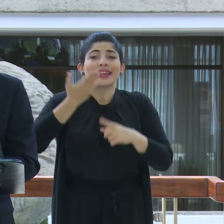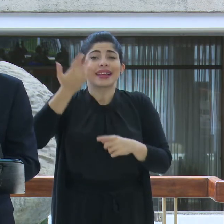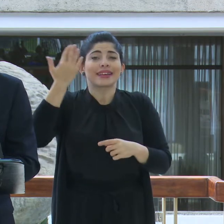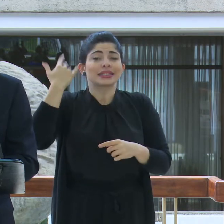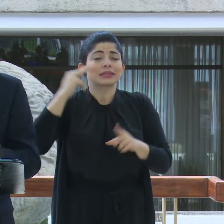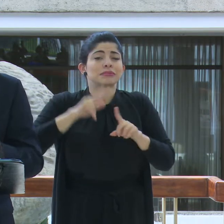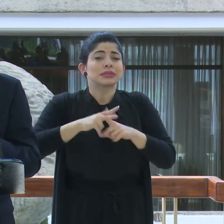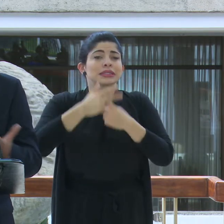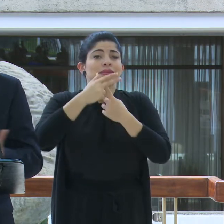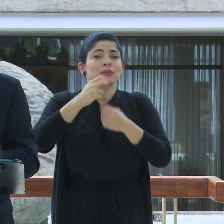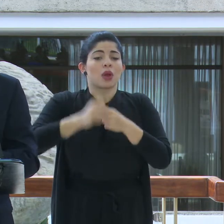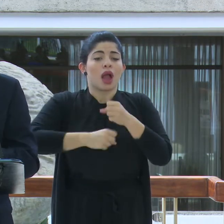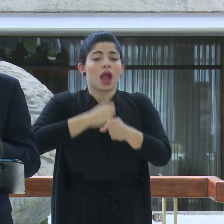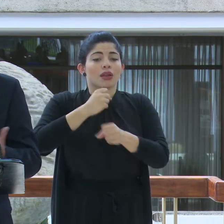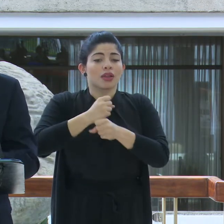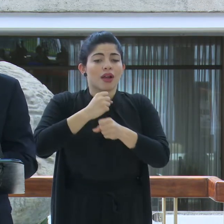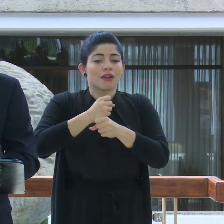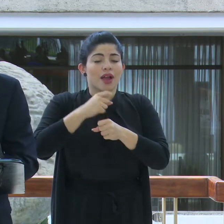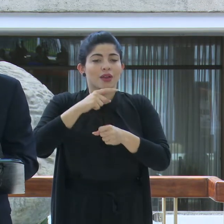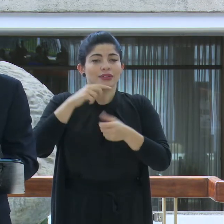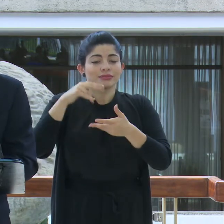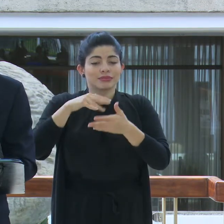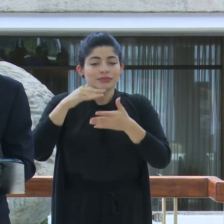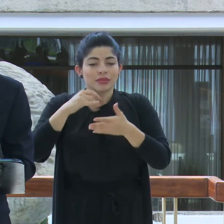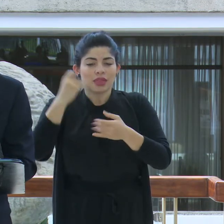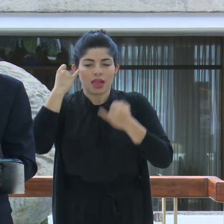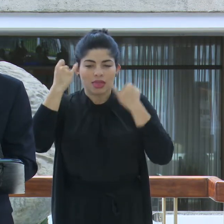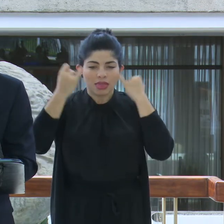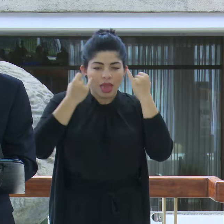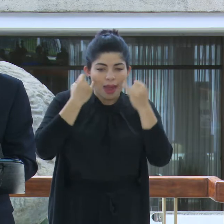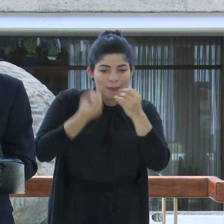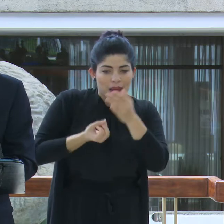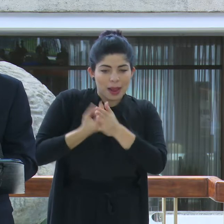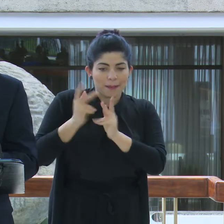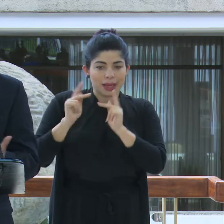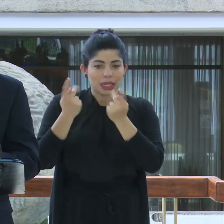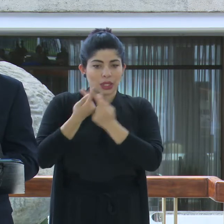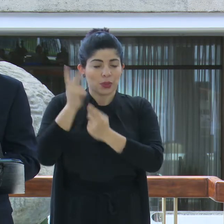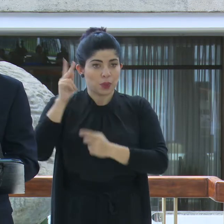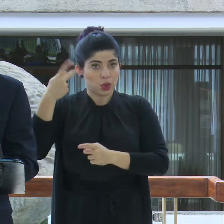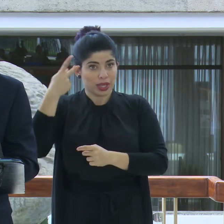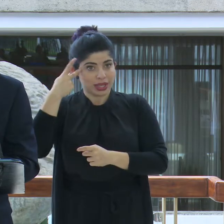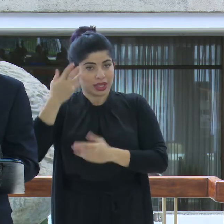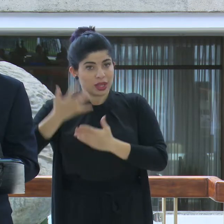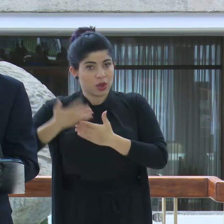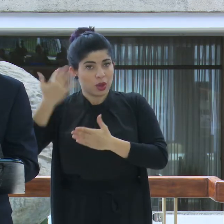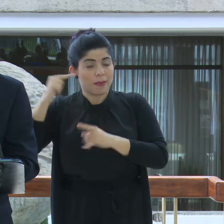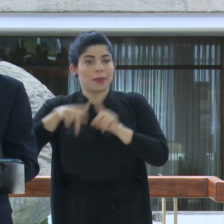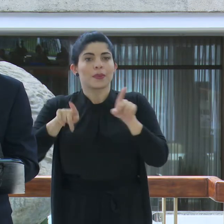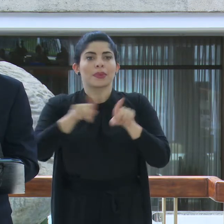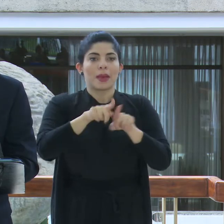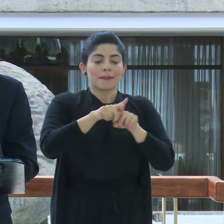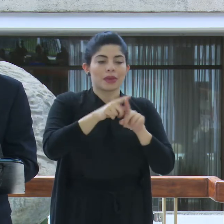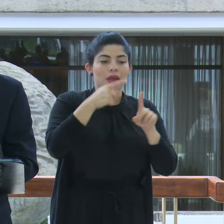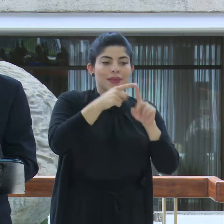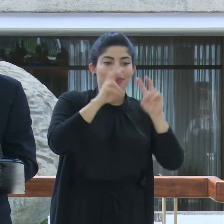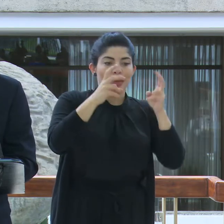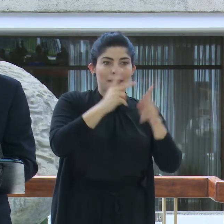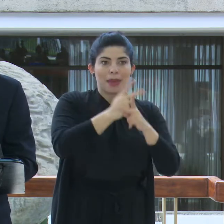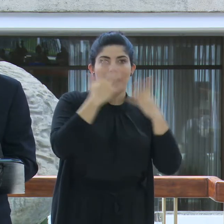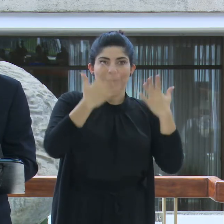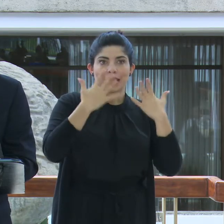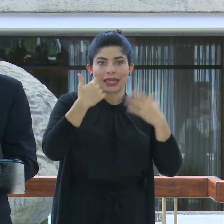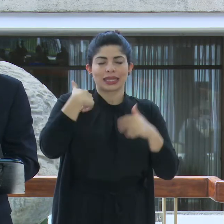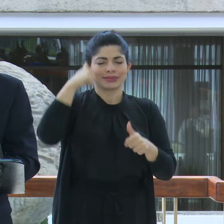en el trabajo de la formación ideológica de los partidos políticos, sino también en la gestión ambiental. Yo me acuerdo